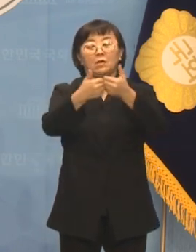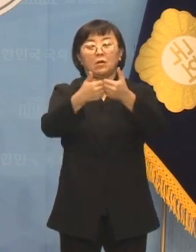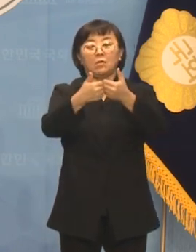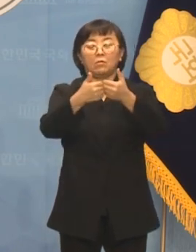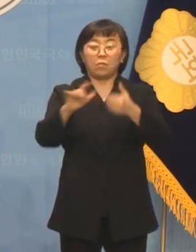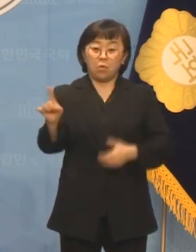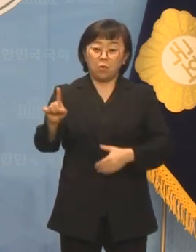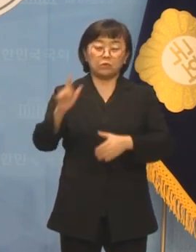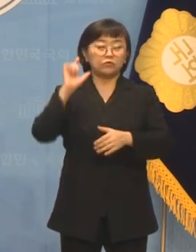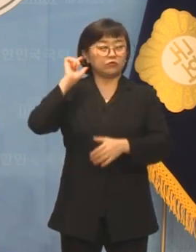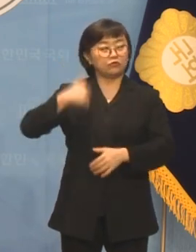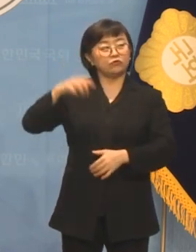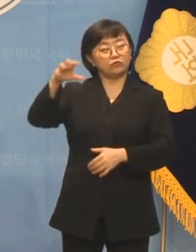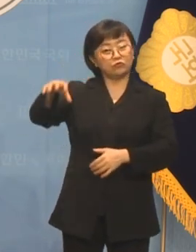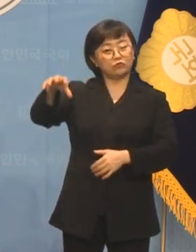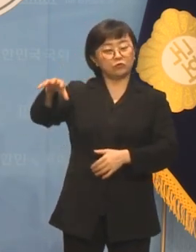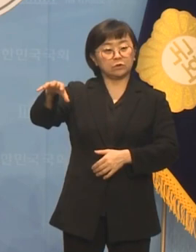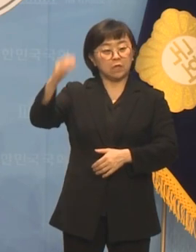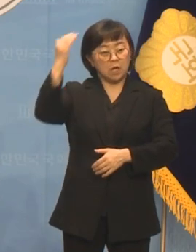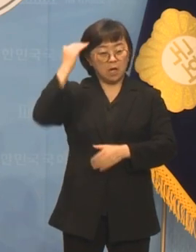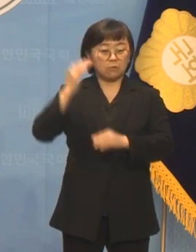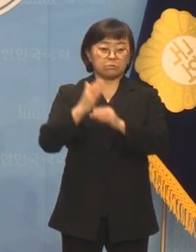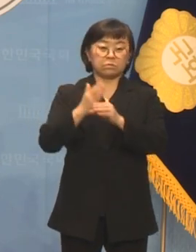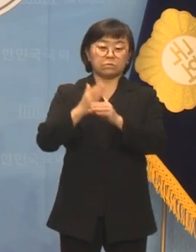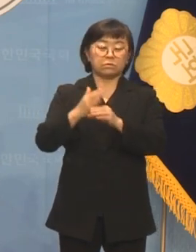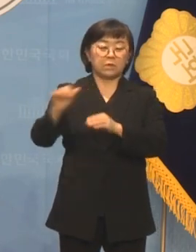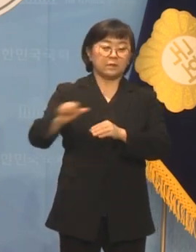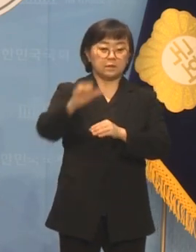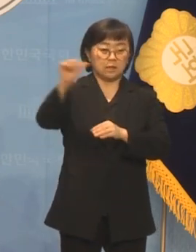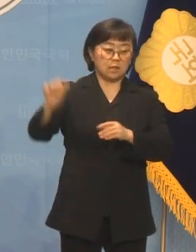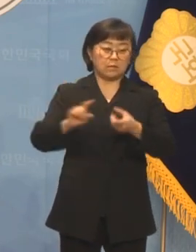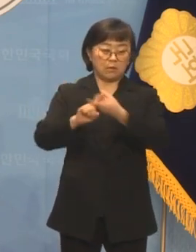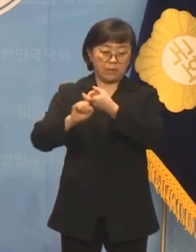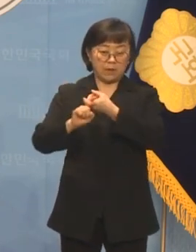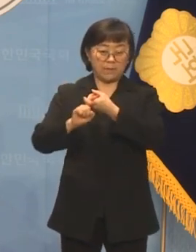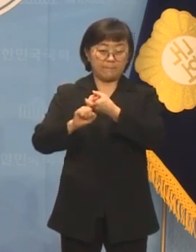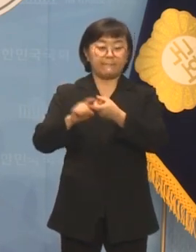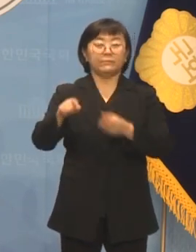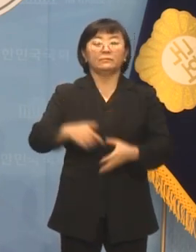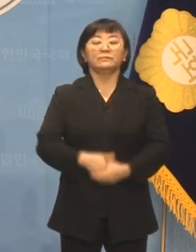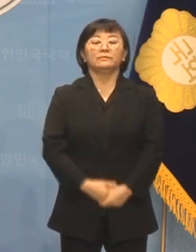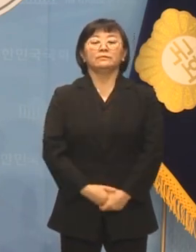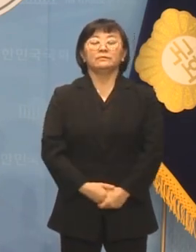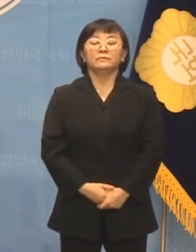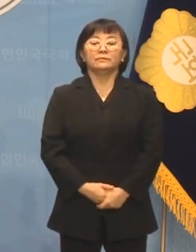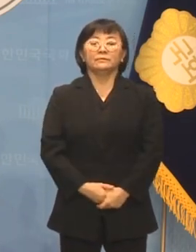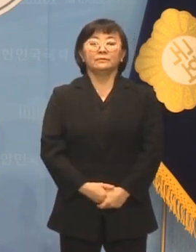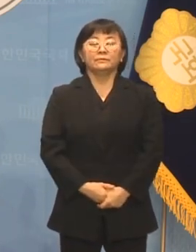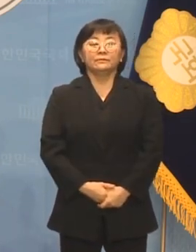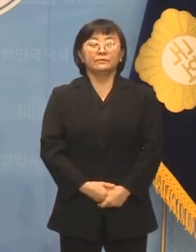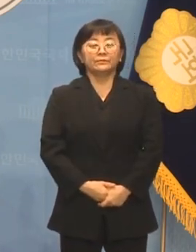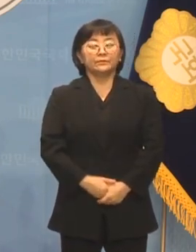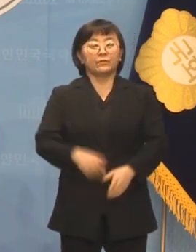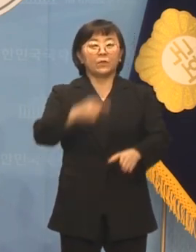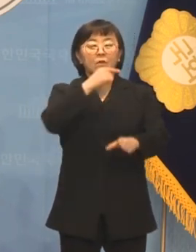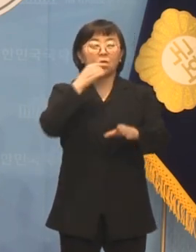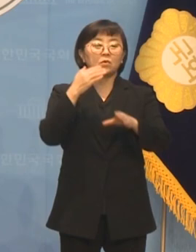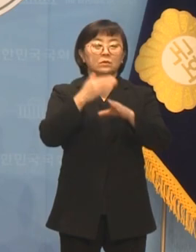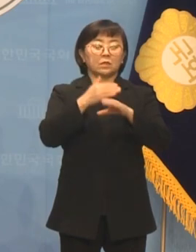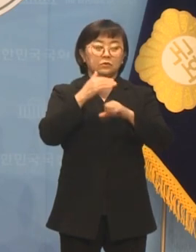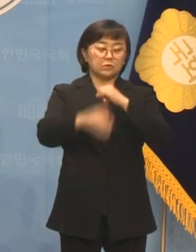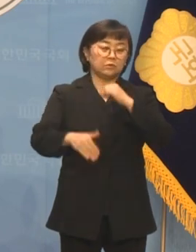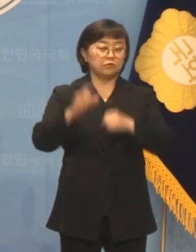중국과 한국을 중심으로 한 아시아 연합전선이었습니다. 공산주의 국가